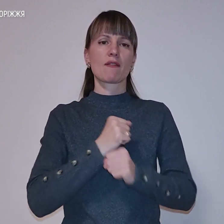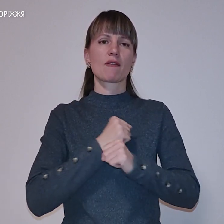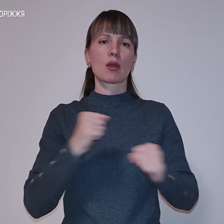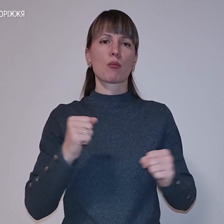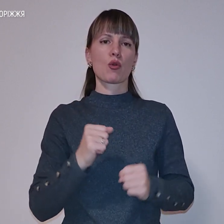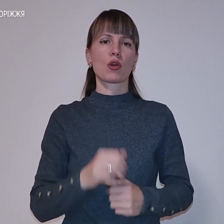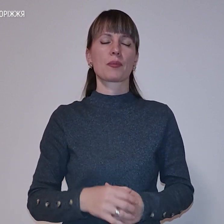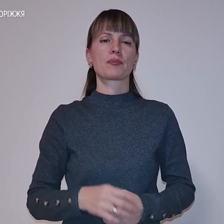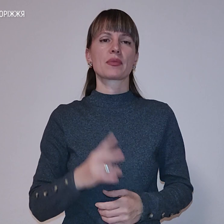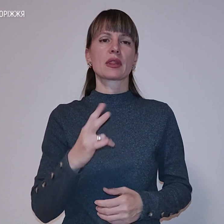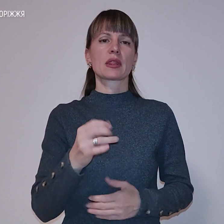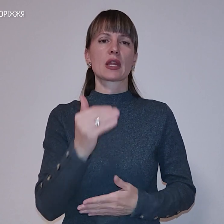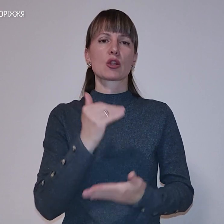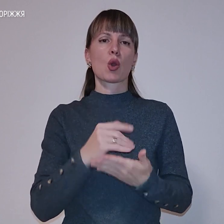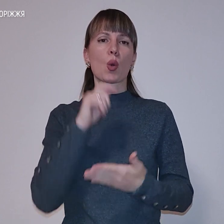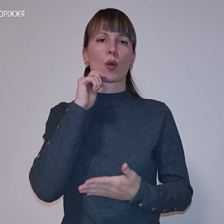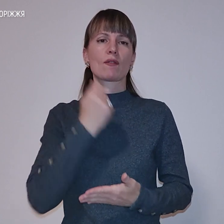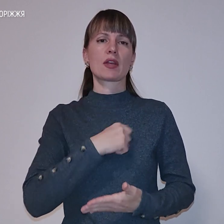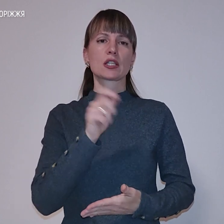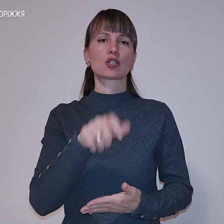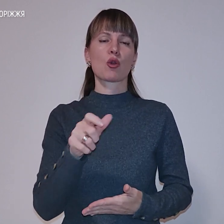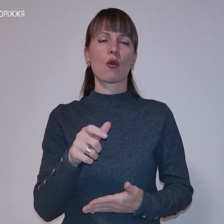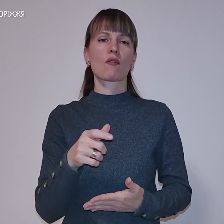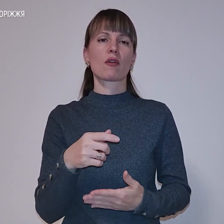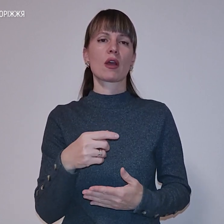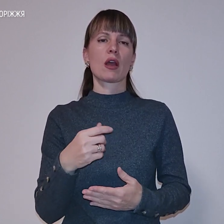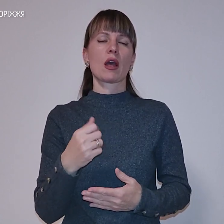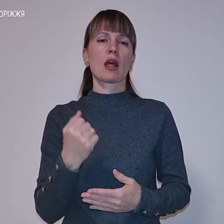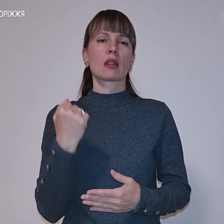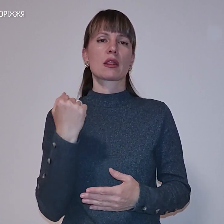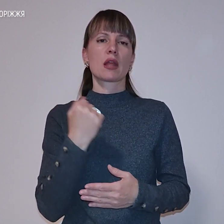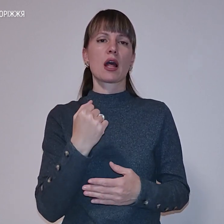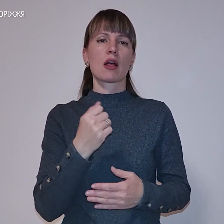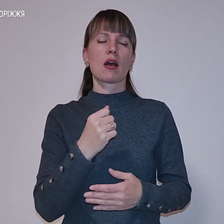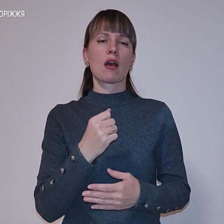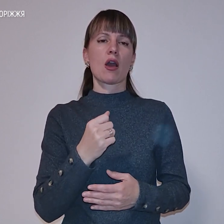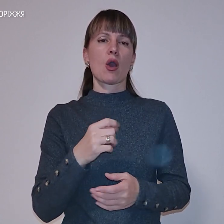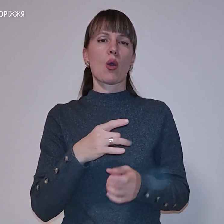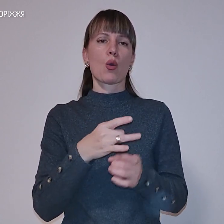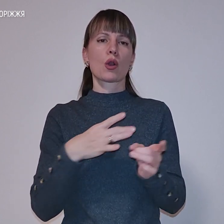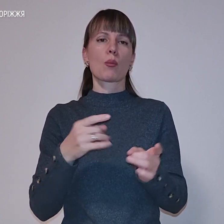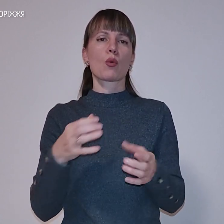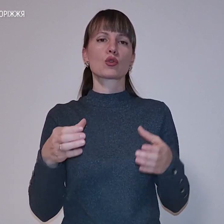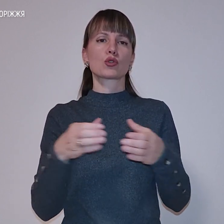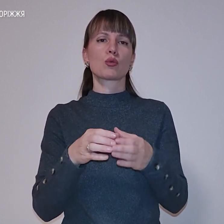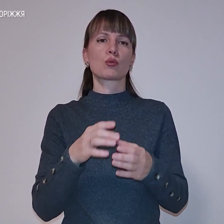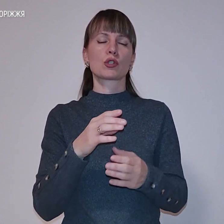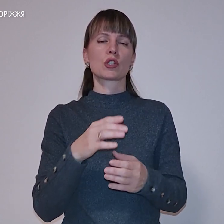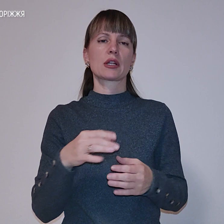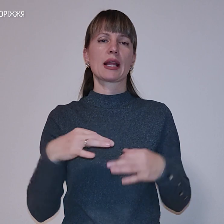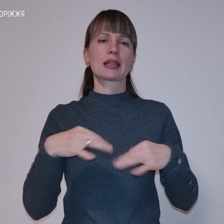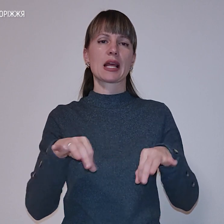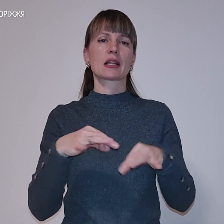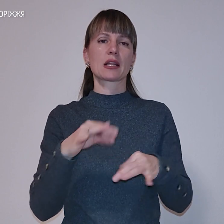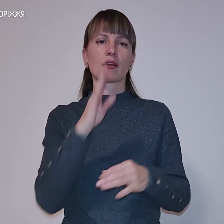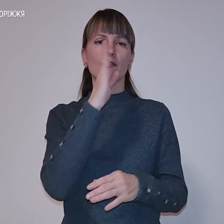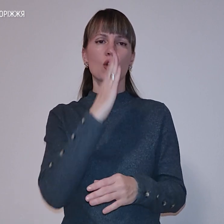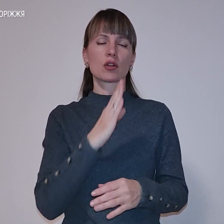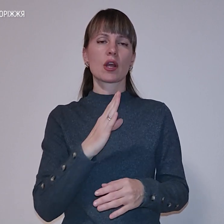Натомість українські військові нанесли вогневе ураження по скупченню техніки противника, а також знешкодили підрозділ